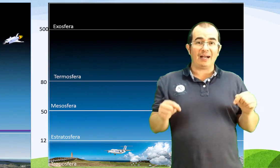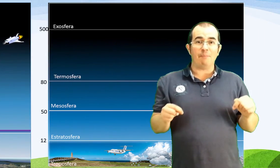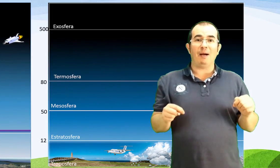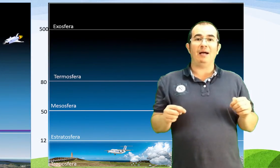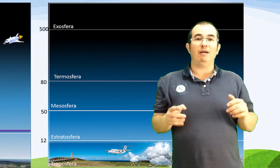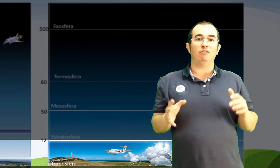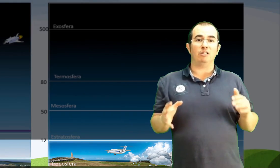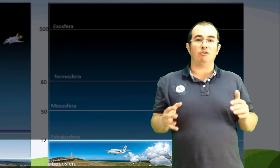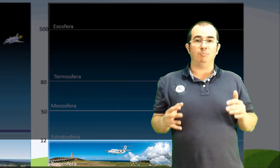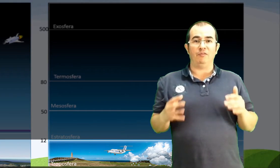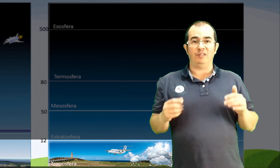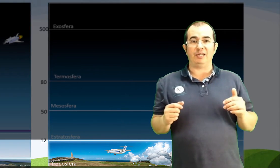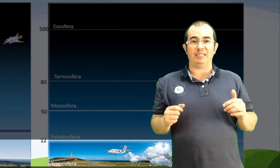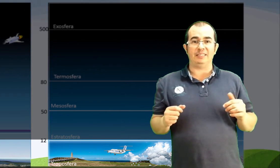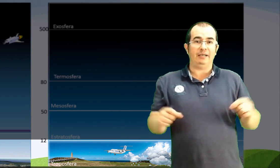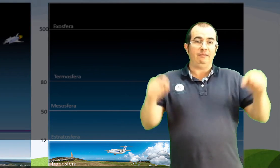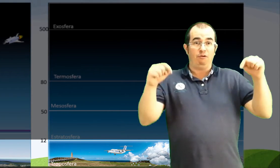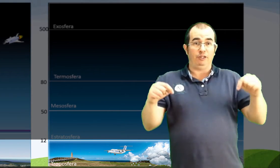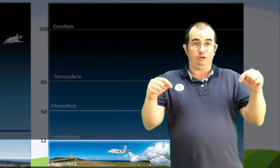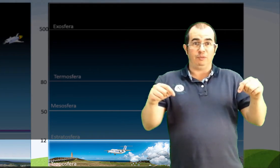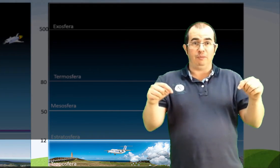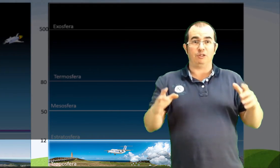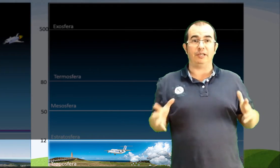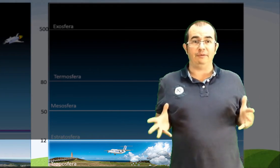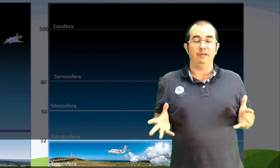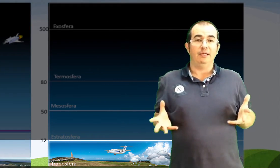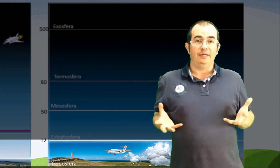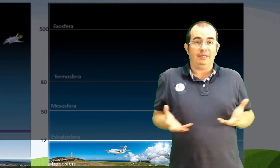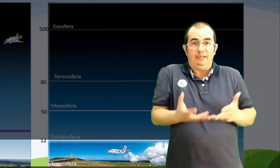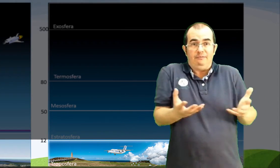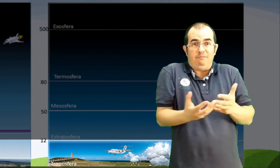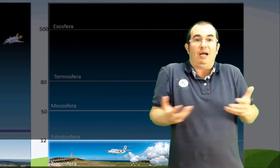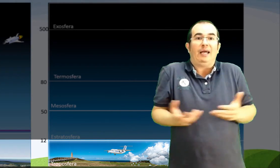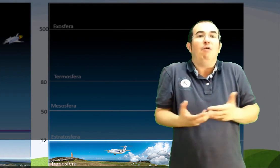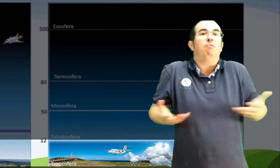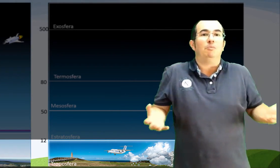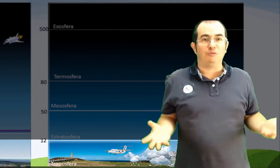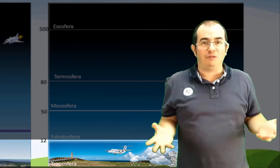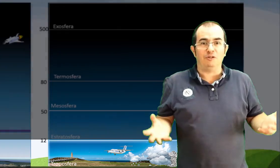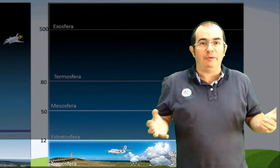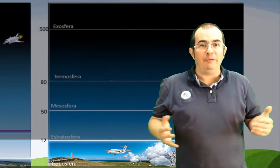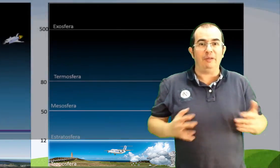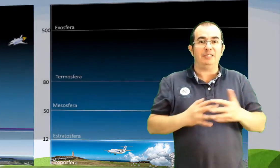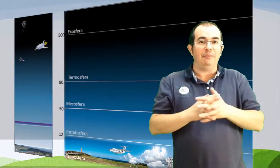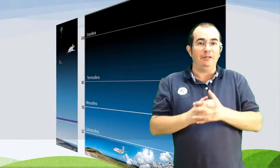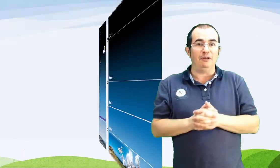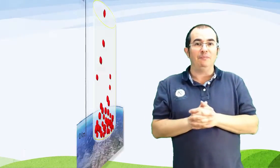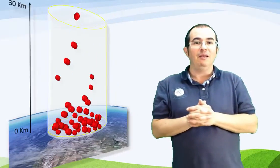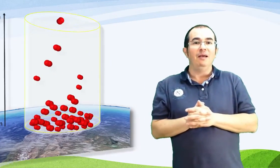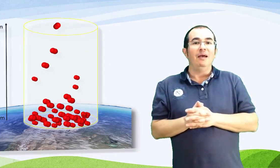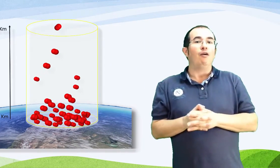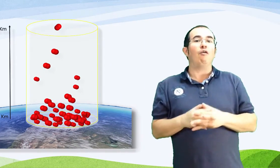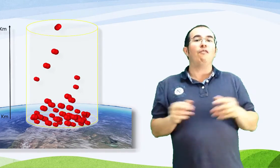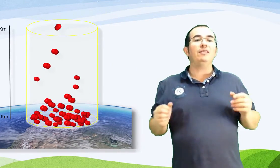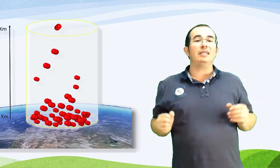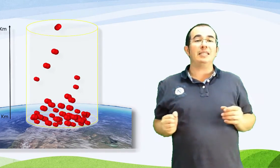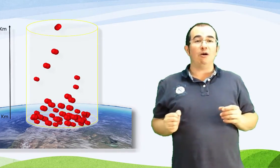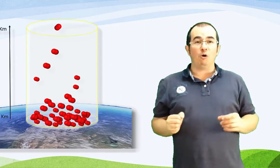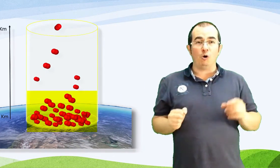capa En contacto con a superficie terrestre Onde nos vivimos aquí E na que eu, por exemplo, estou facendo este vídeo Concentrase o